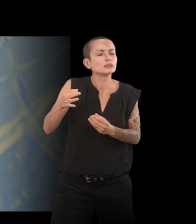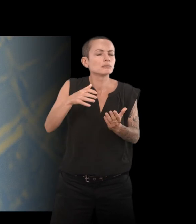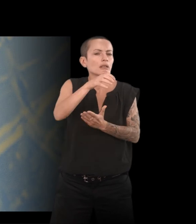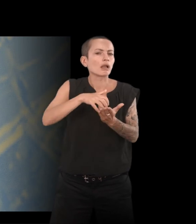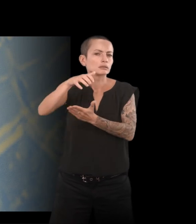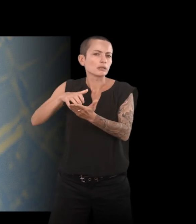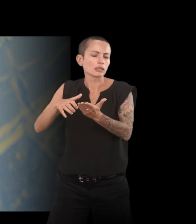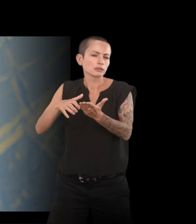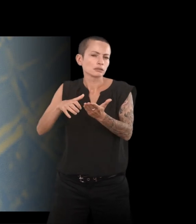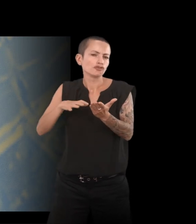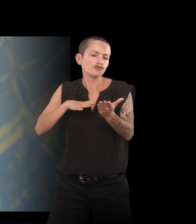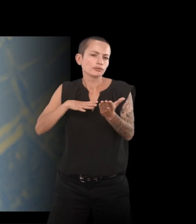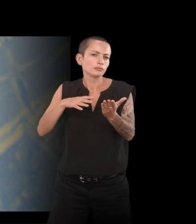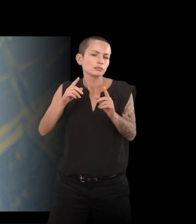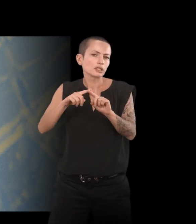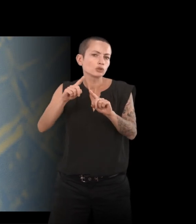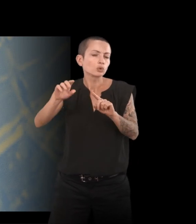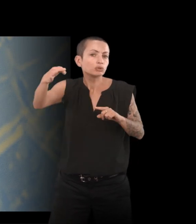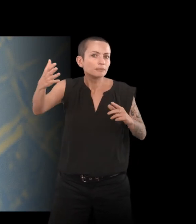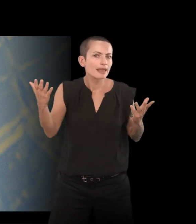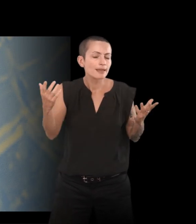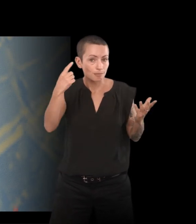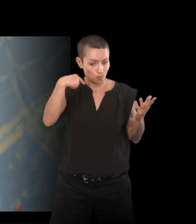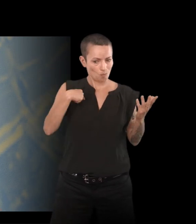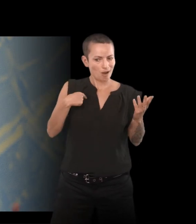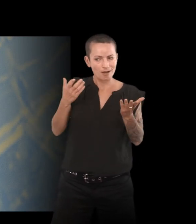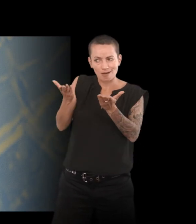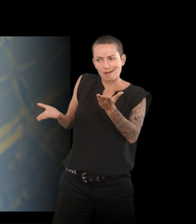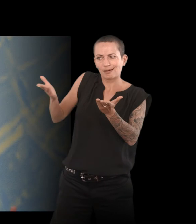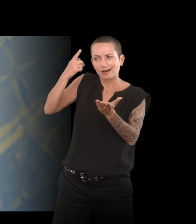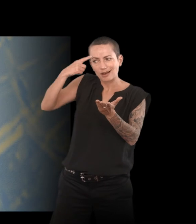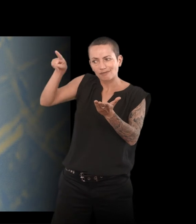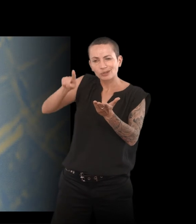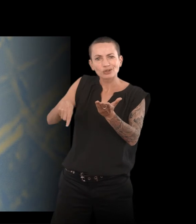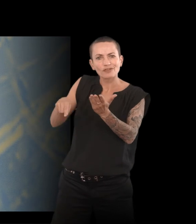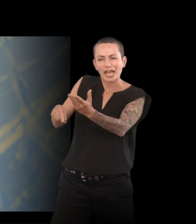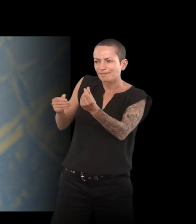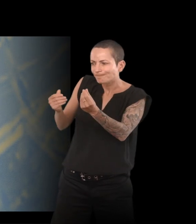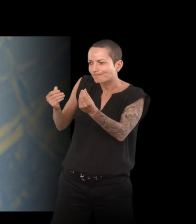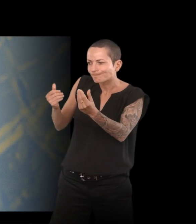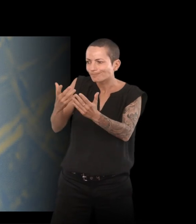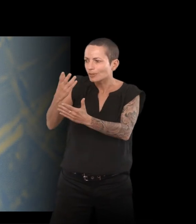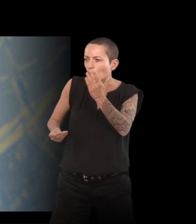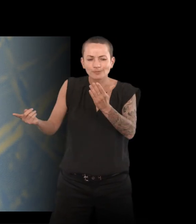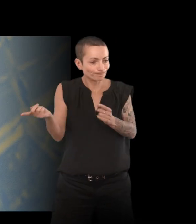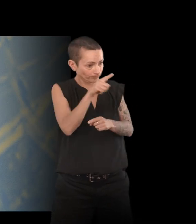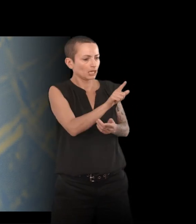des ressources. Mais pour moi, la philosophie ne m'offrait pas ce que la littérature était capable d'offrir comme